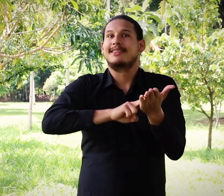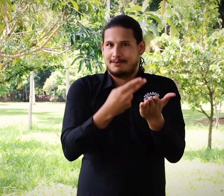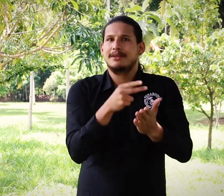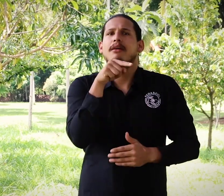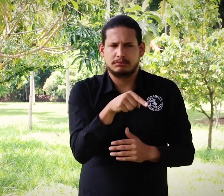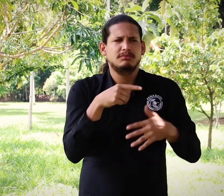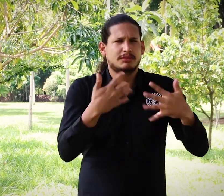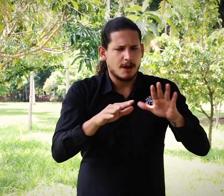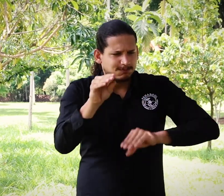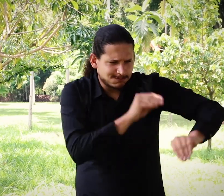de la interpretación.